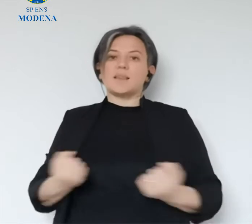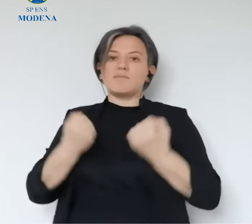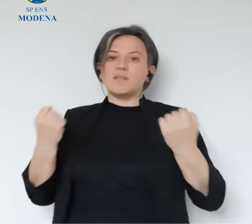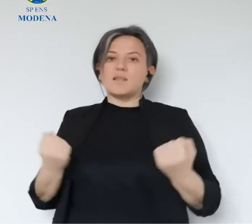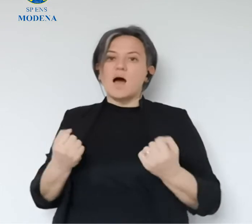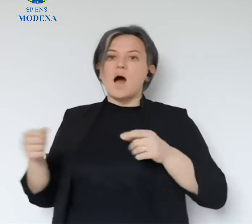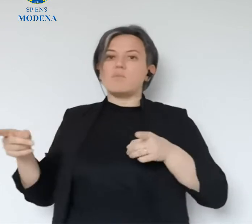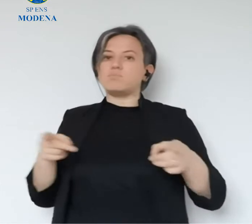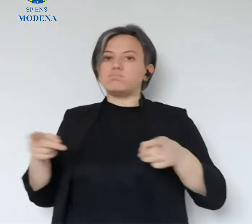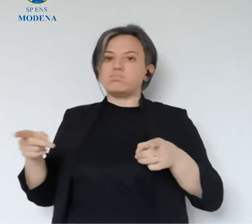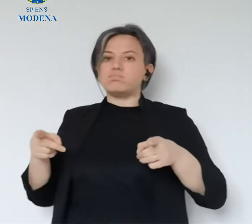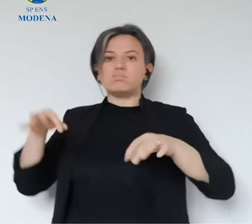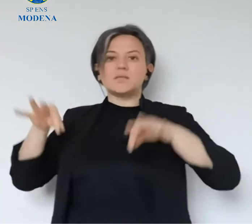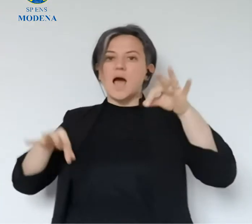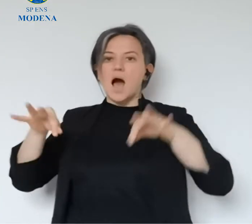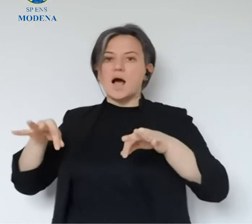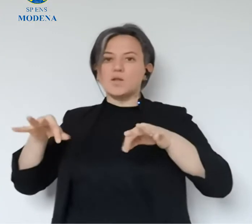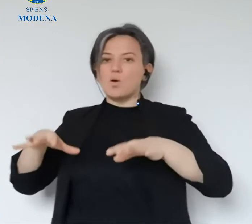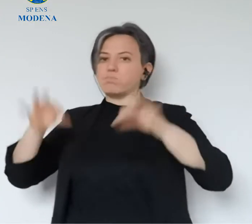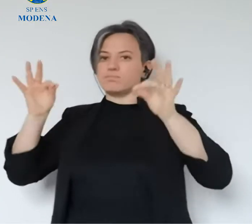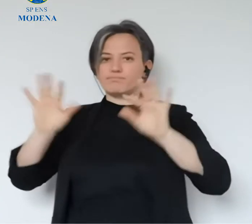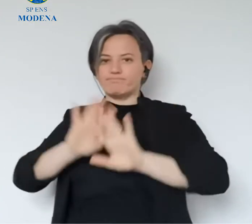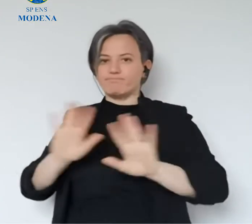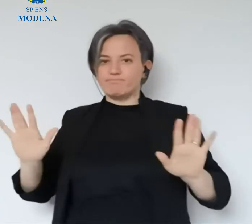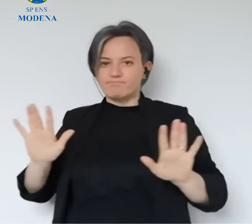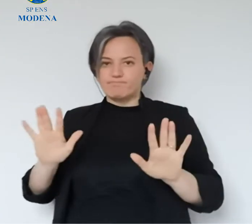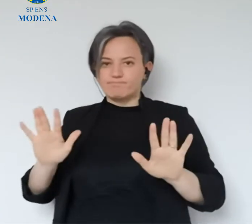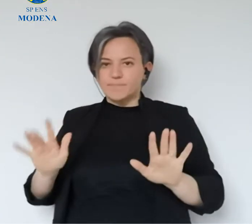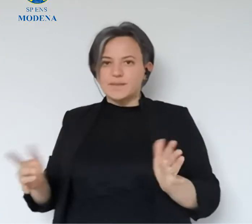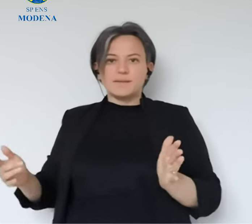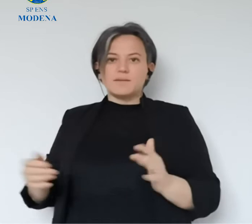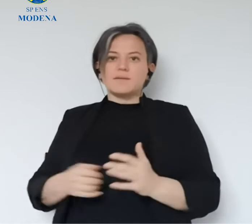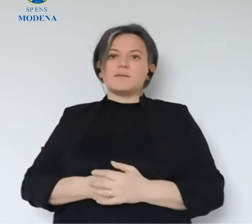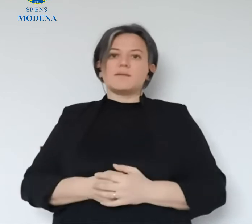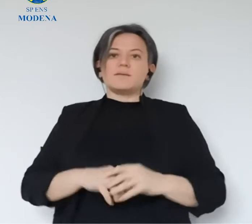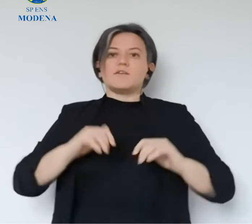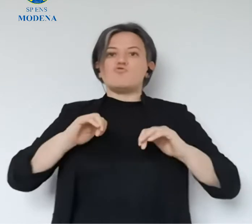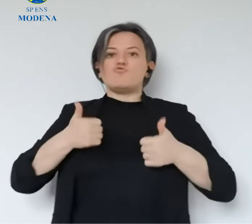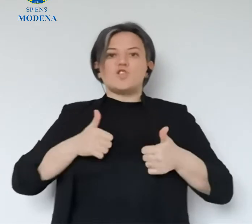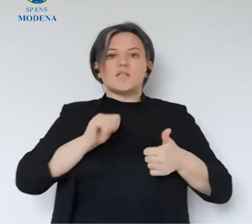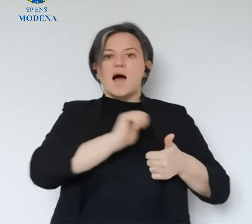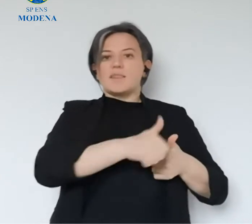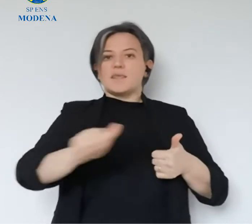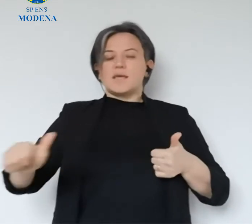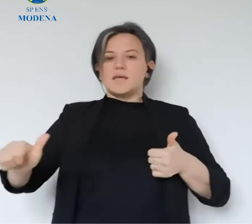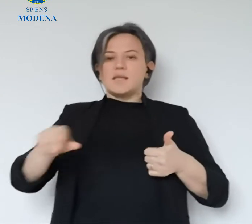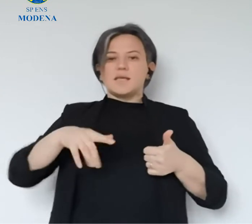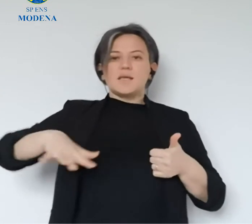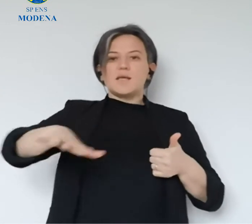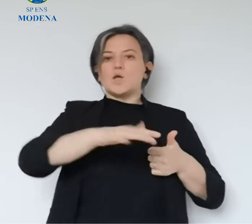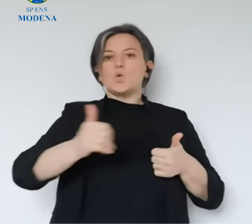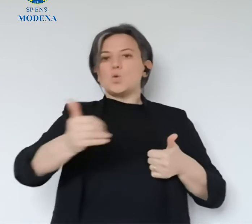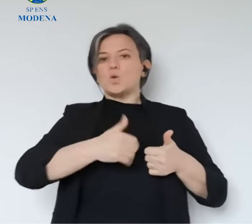atto della non possibilità di riniziare la nostra stagione teatrale, una cosa di cui questa città,